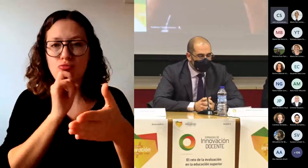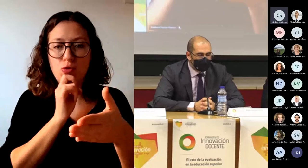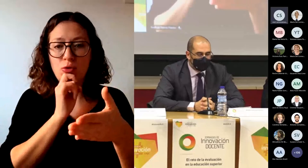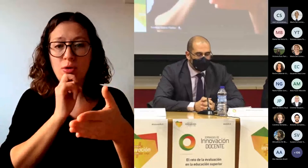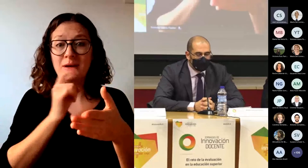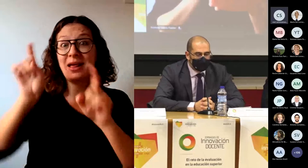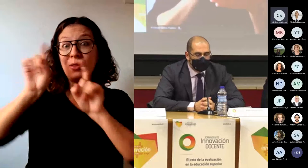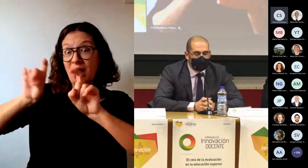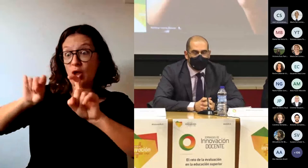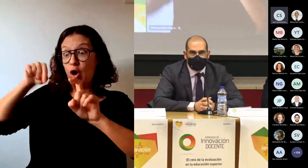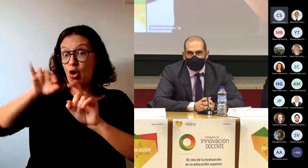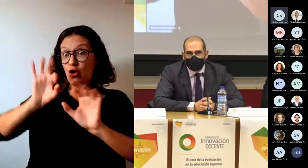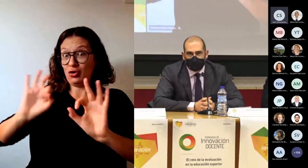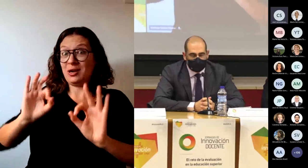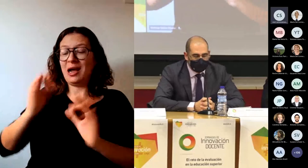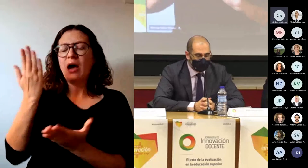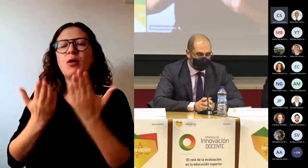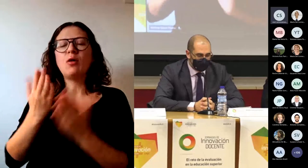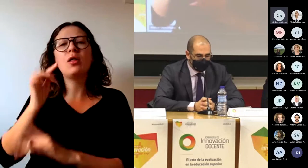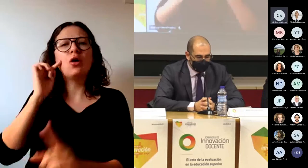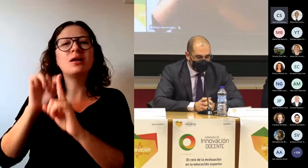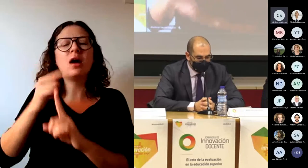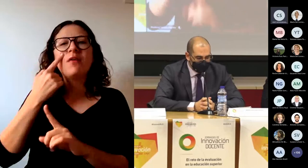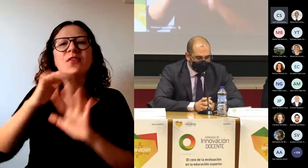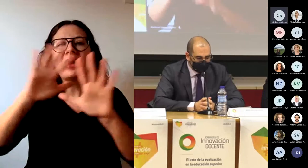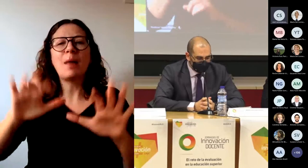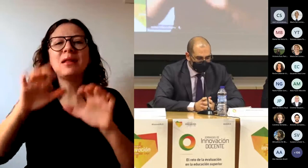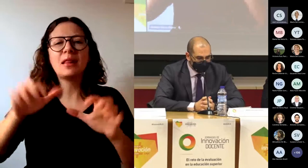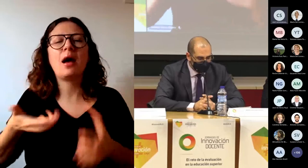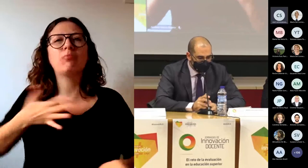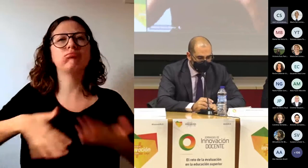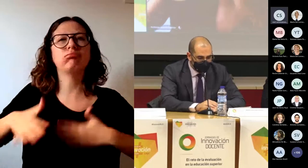aprendizaje se está produciendo de manera efectiva en nuestros estudiantes.